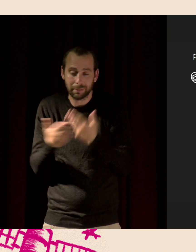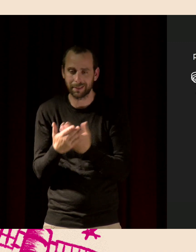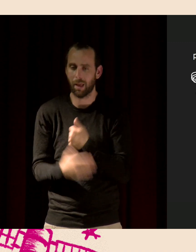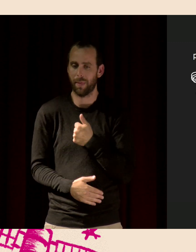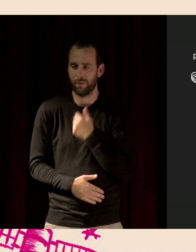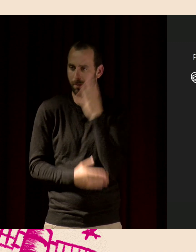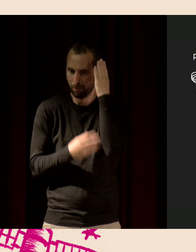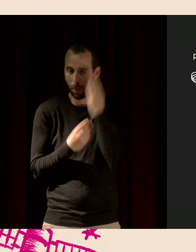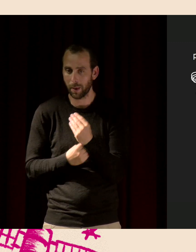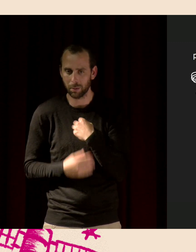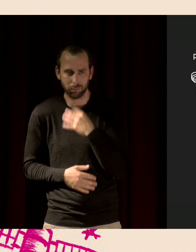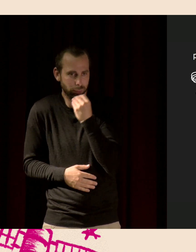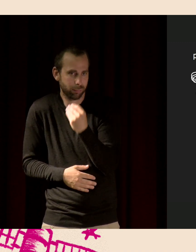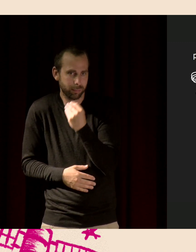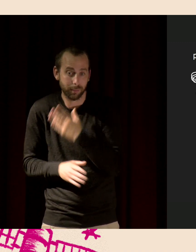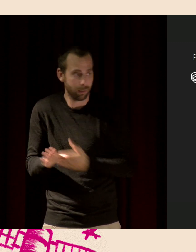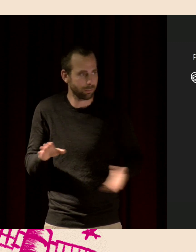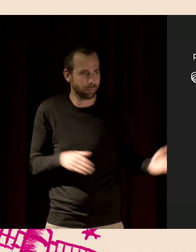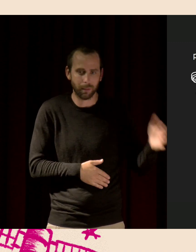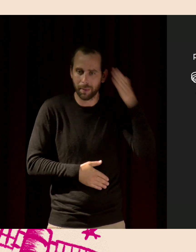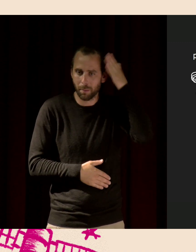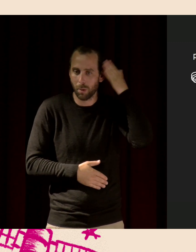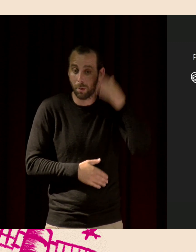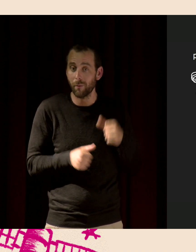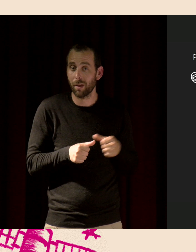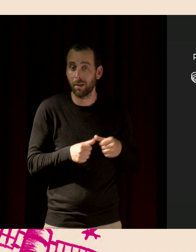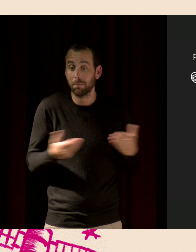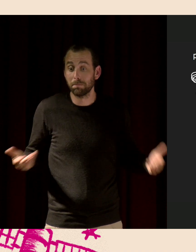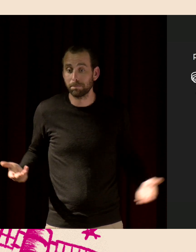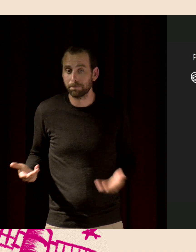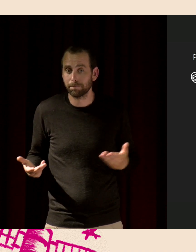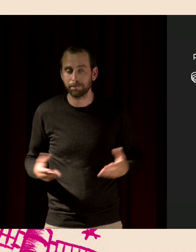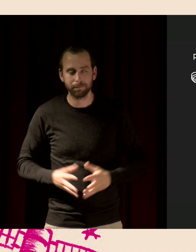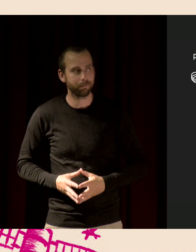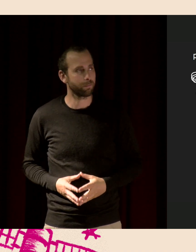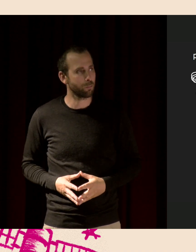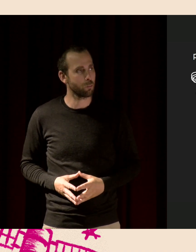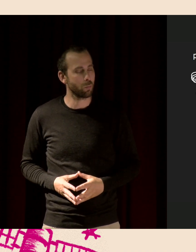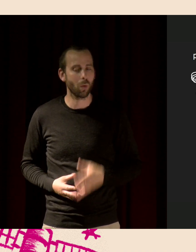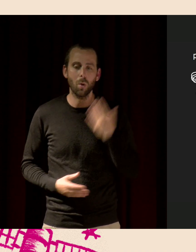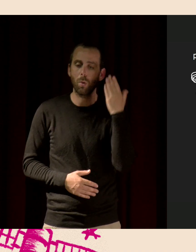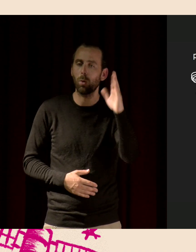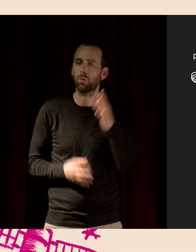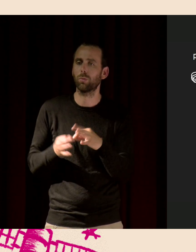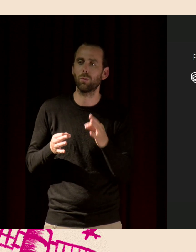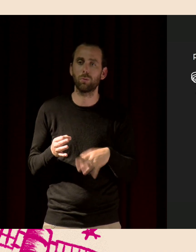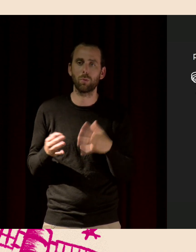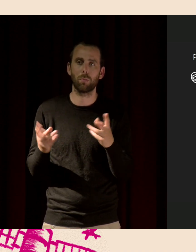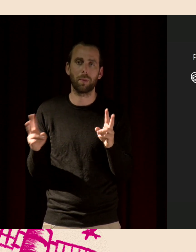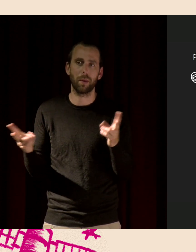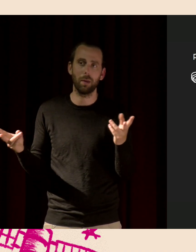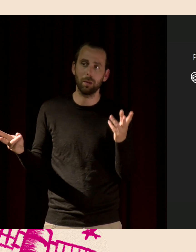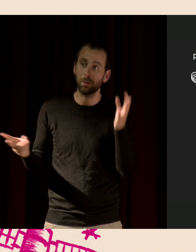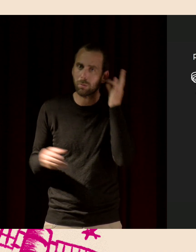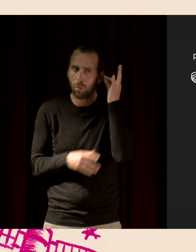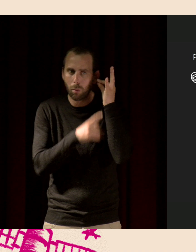Les autres êtres vivants, ils ne peuvent pas. Donc là, ils n'ont pas de solution. La solution, c'est peut-être de modifier les sources sonores de bruit.